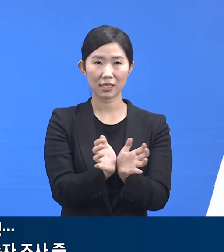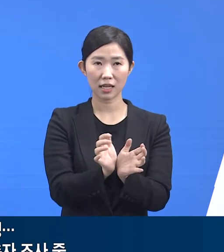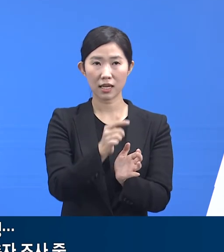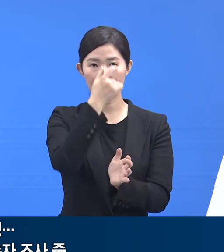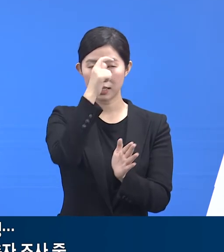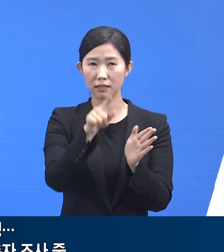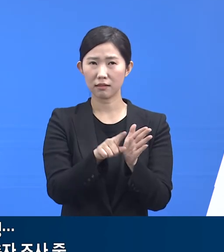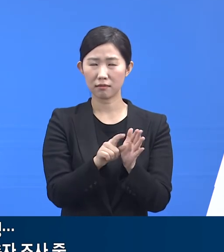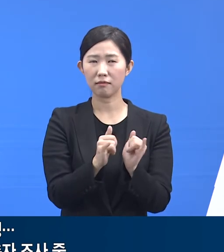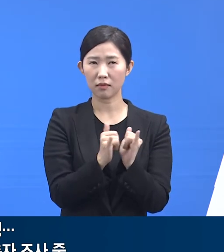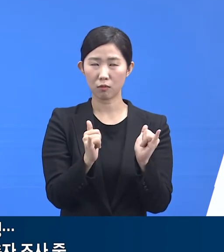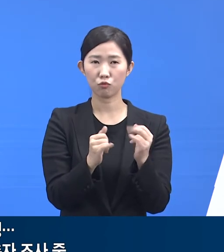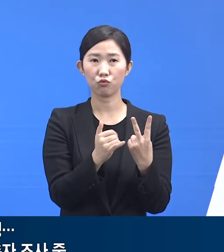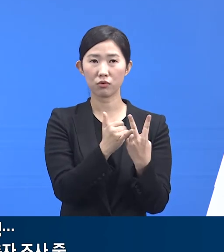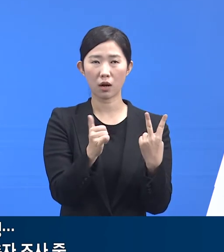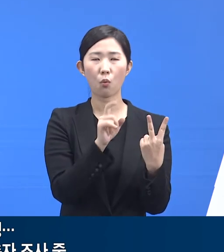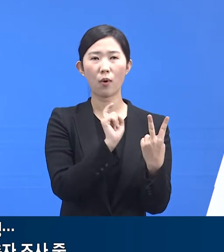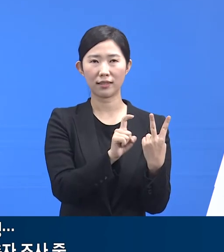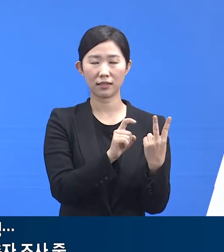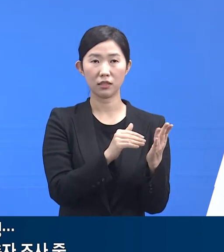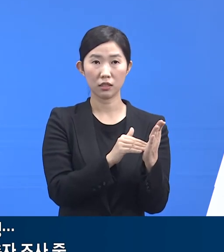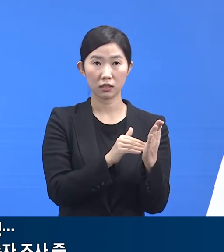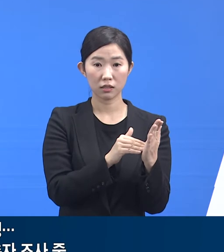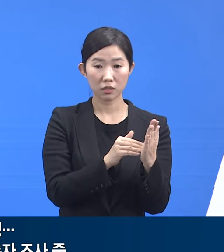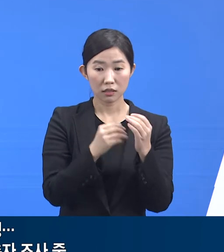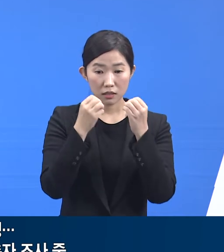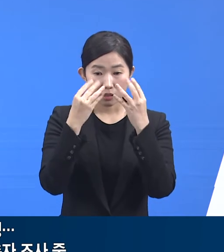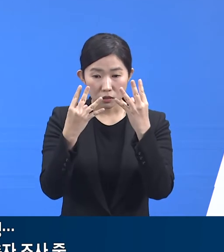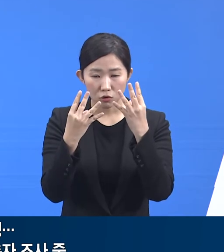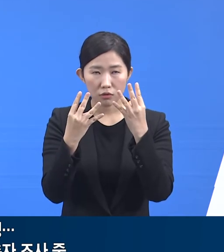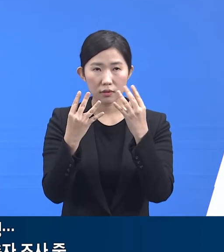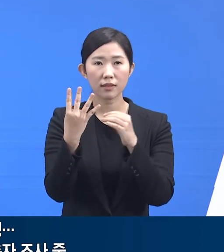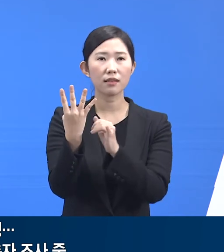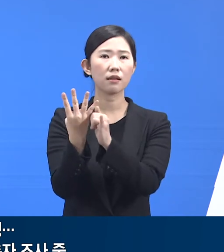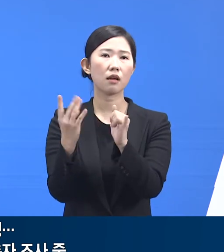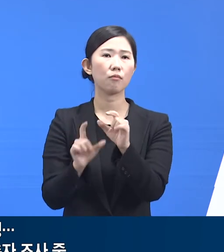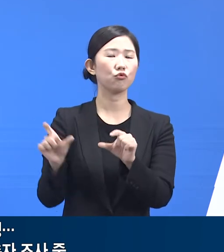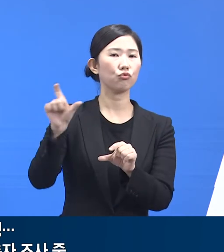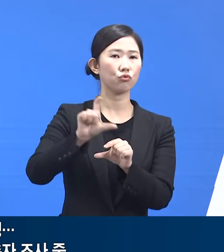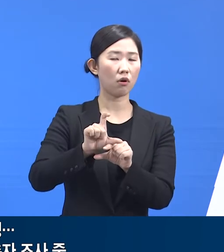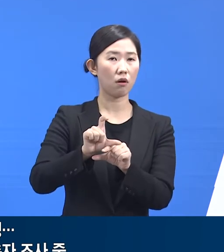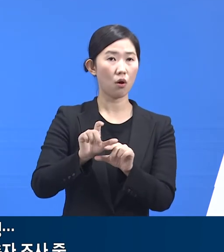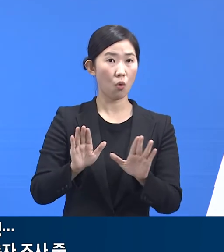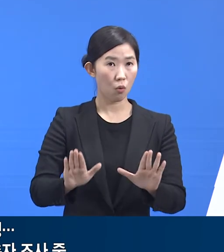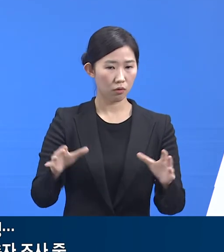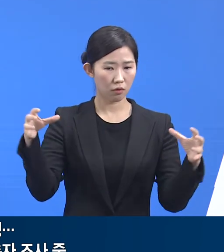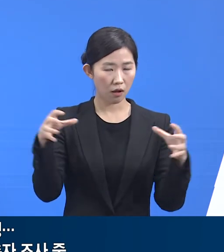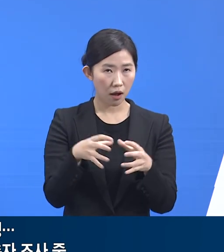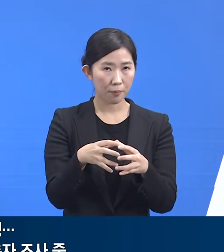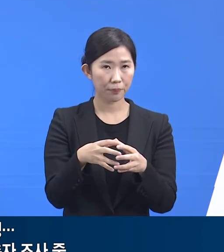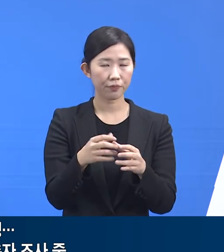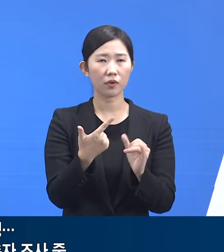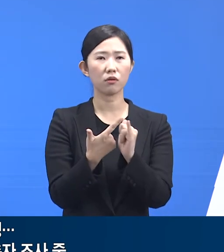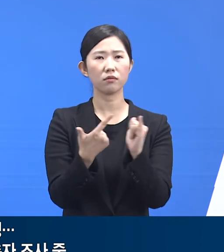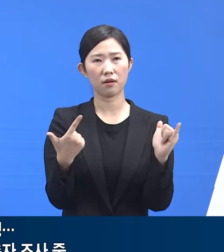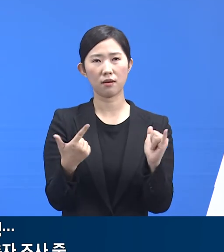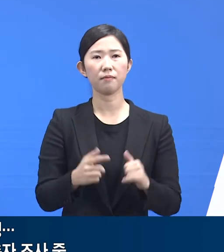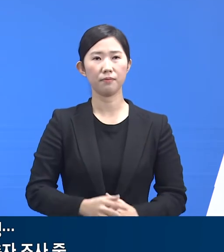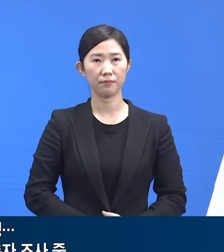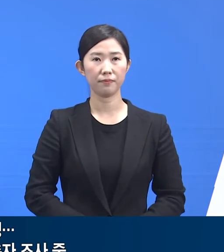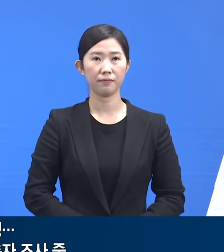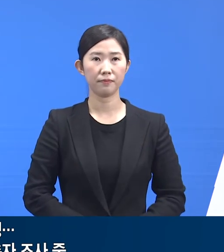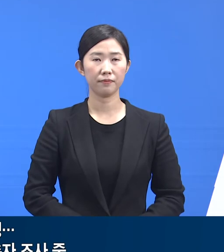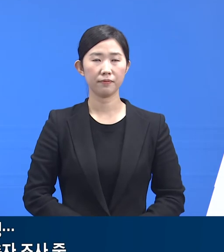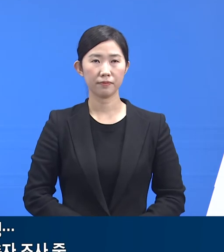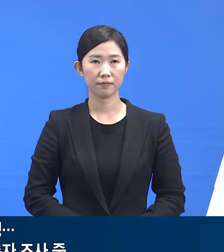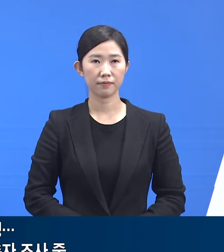받은 이후 신도 4명이 추가 확진을 받으면서 금일 0시 기준 총 확진자는 6명으로 늘었습니다.